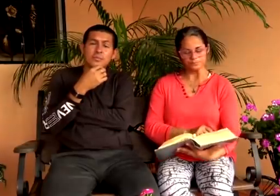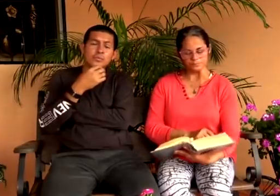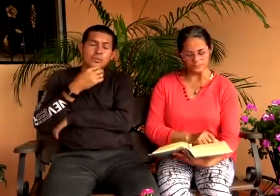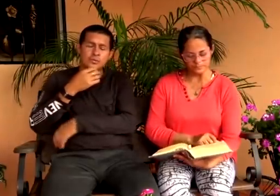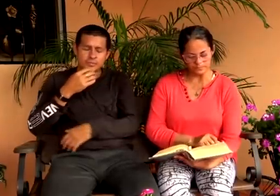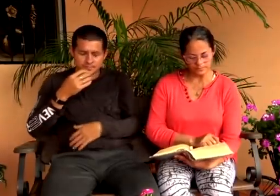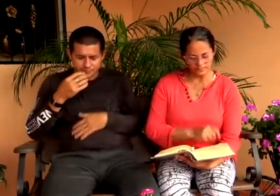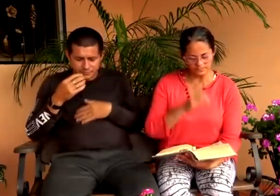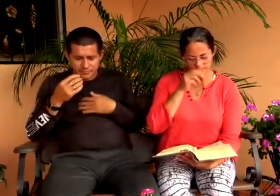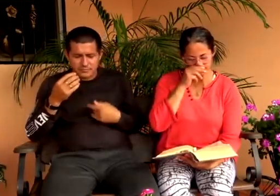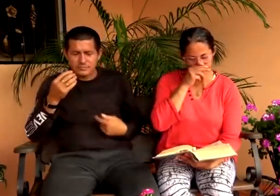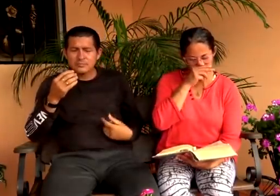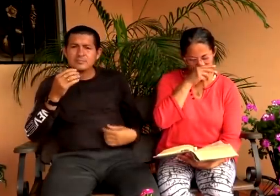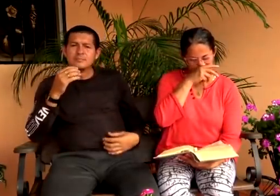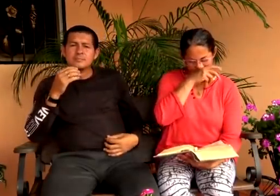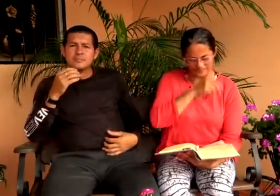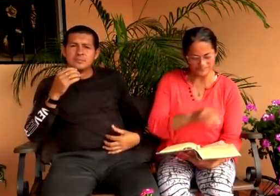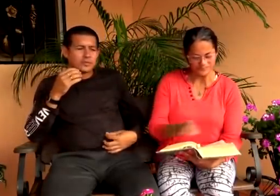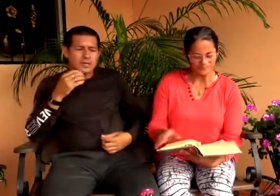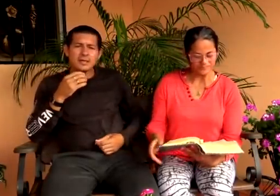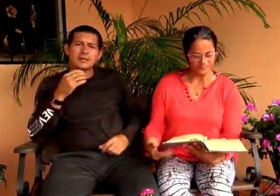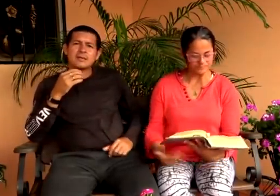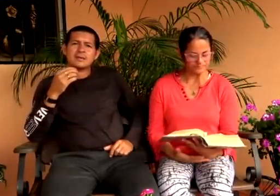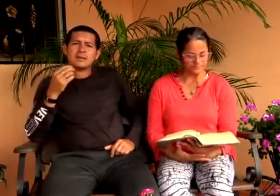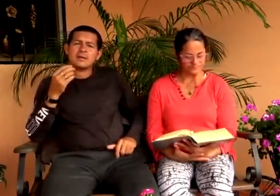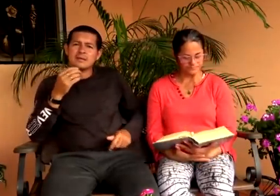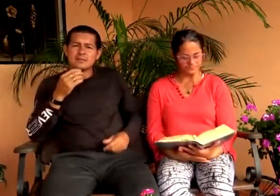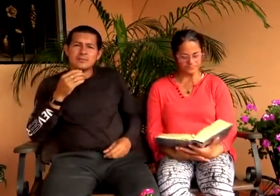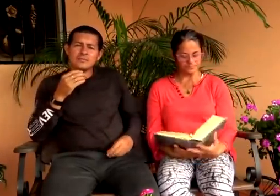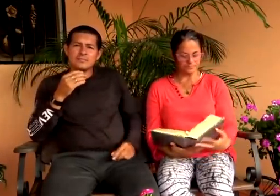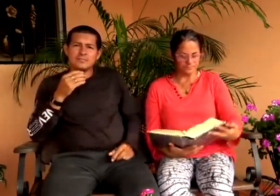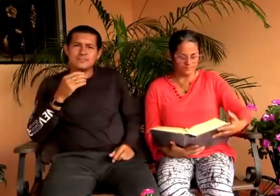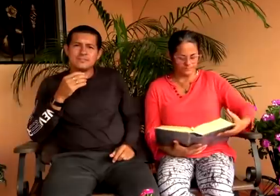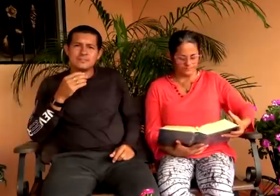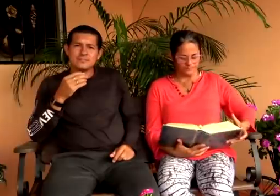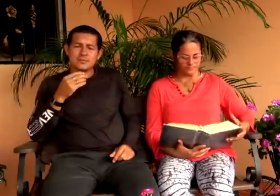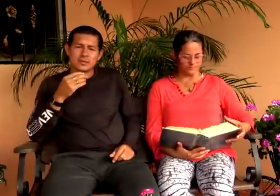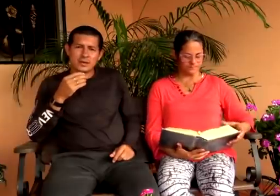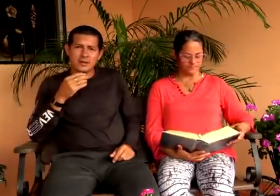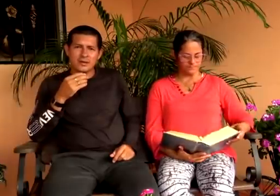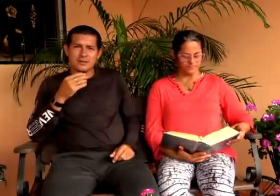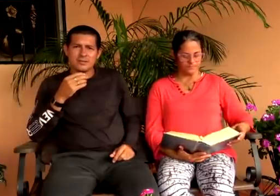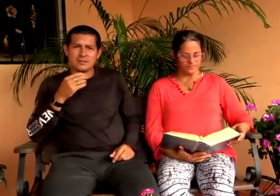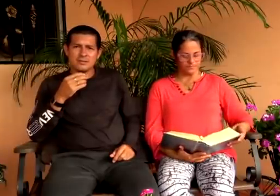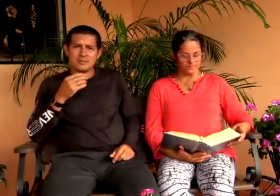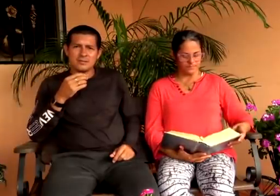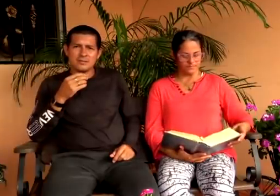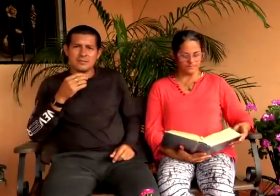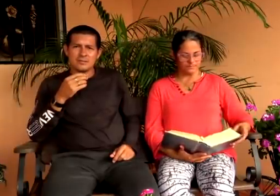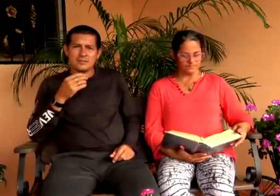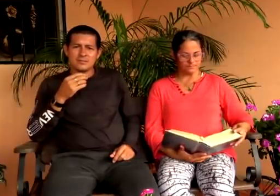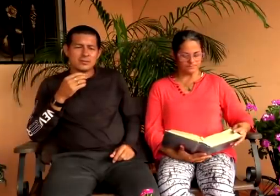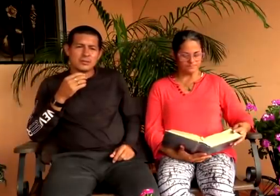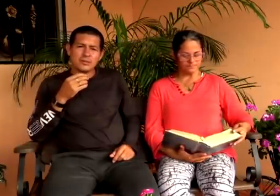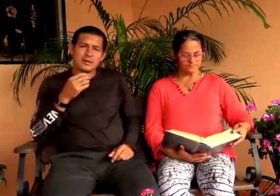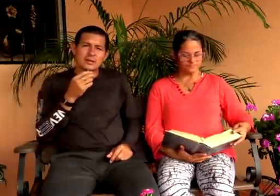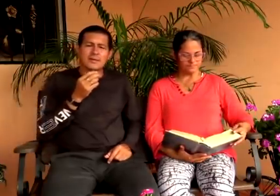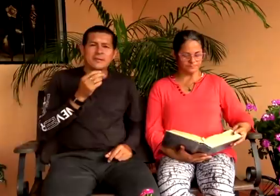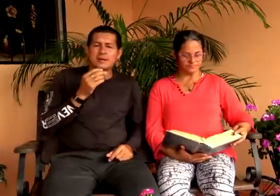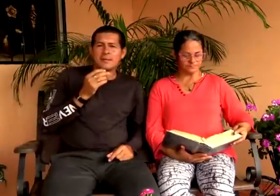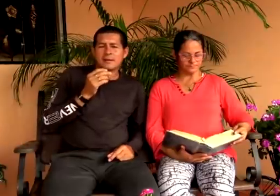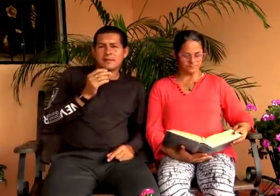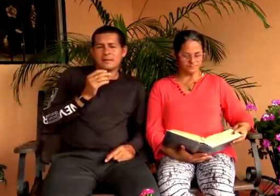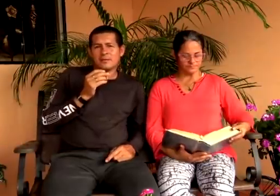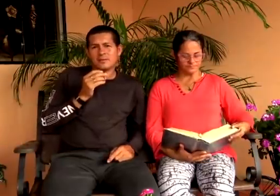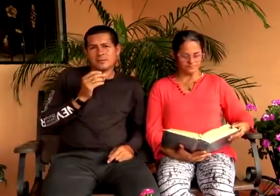y muchos no creen a esto ¿por qué? porque no le